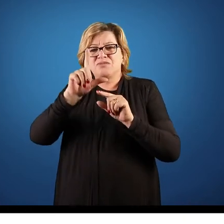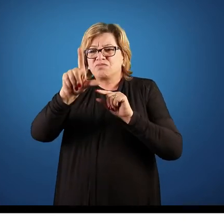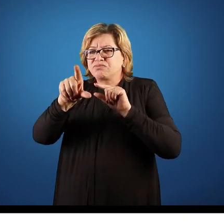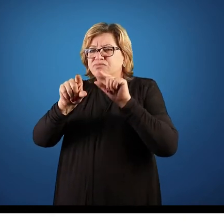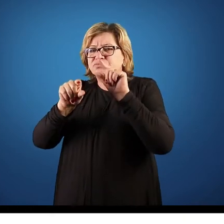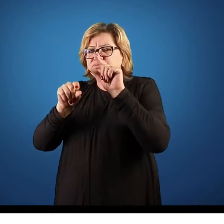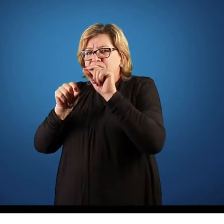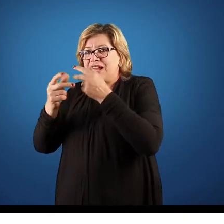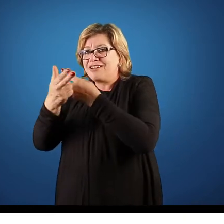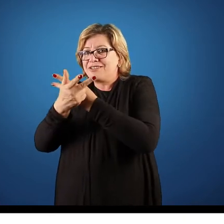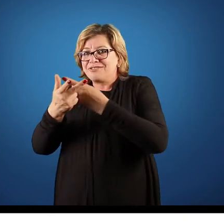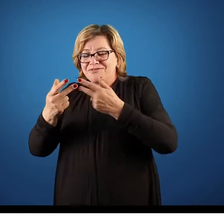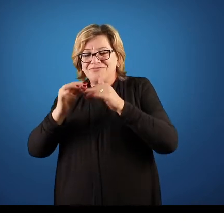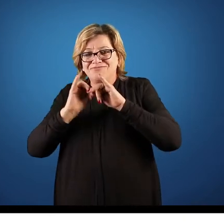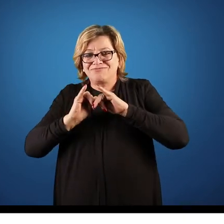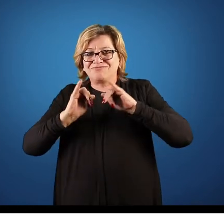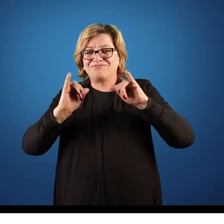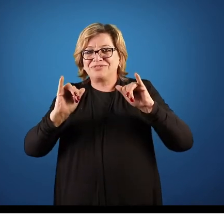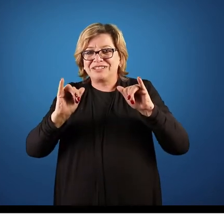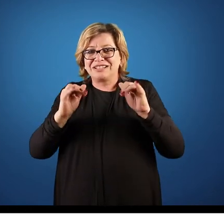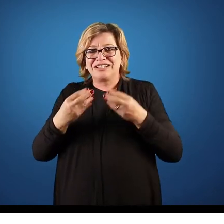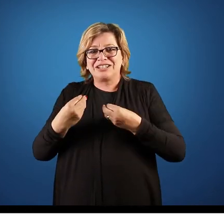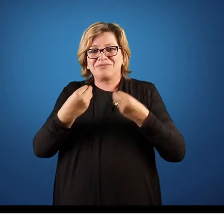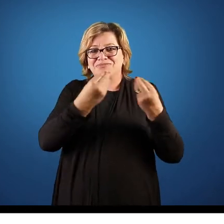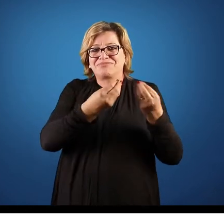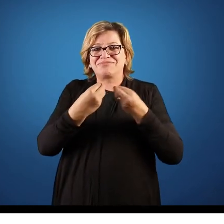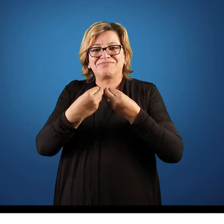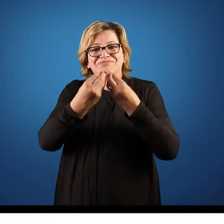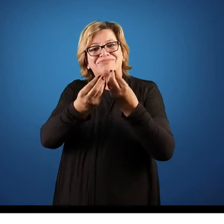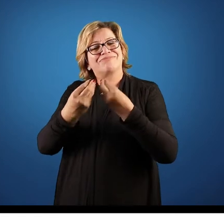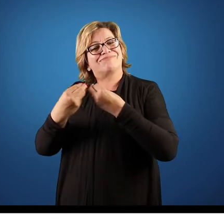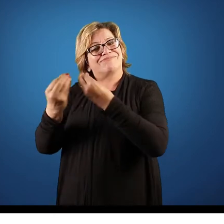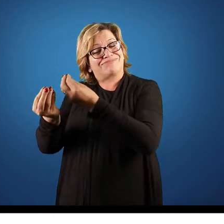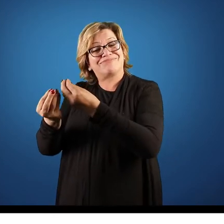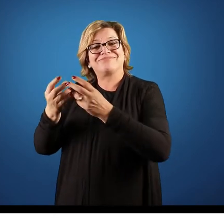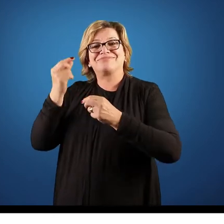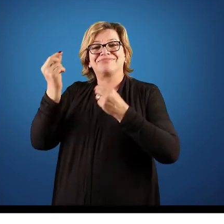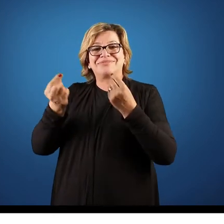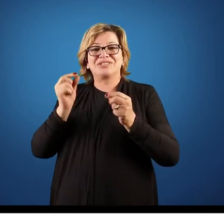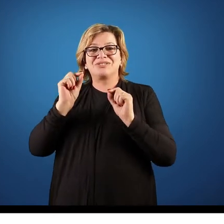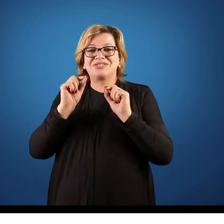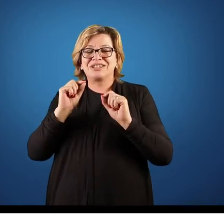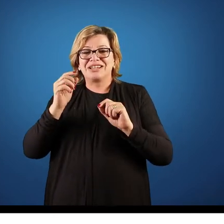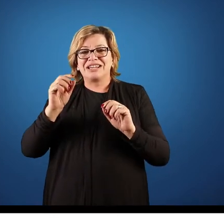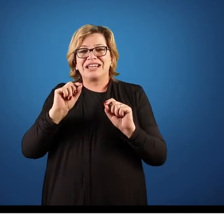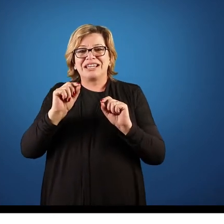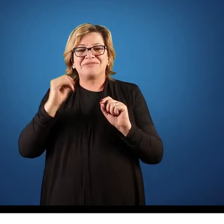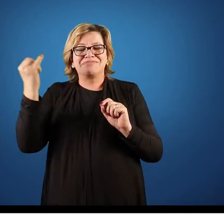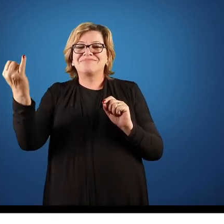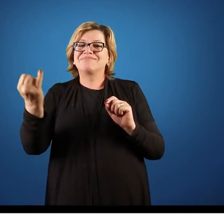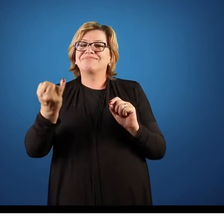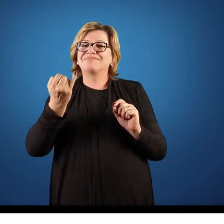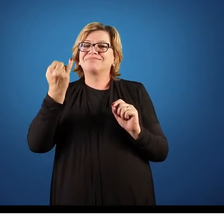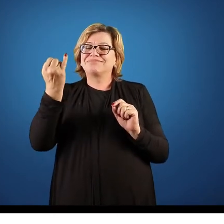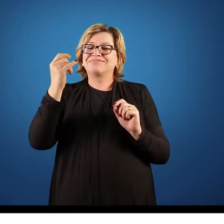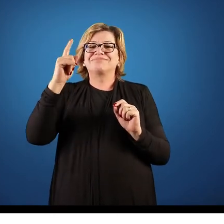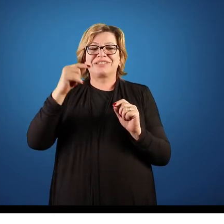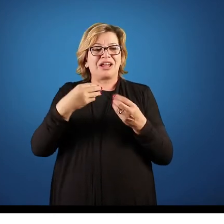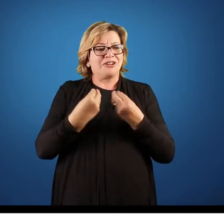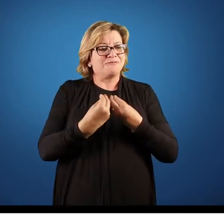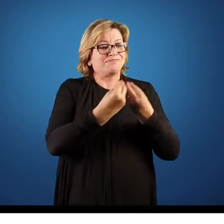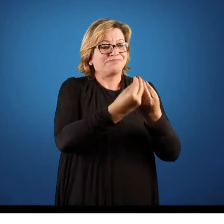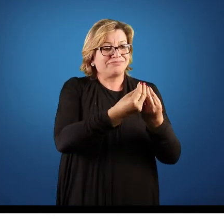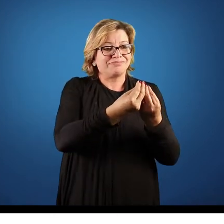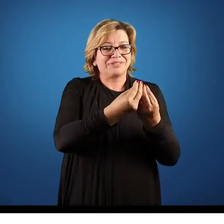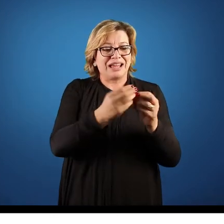as diversas informações que são geradas e forneça para cada grupo de interessados somente aquelas informações que realmente